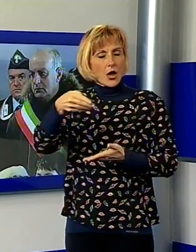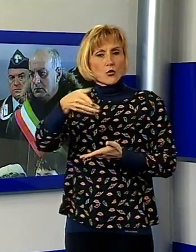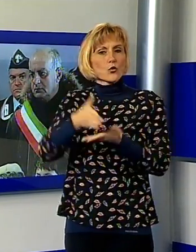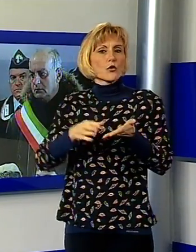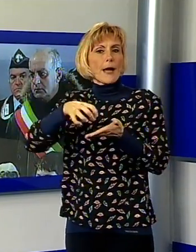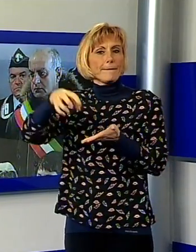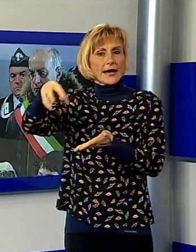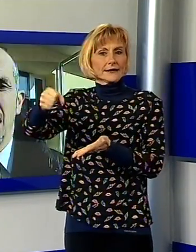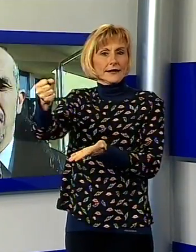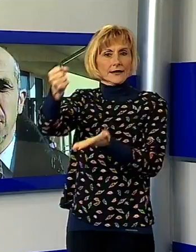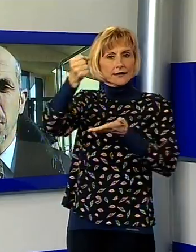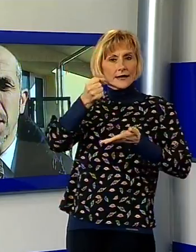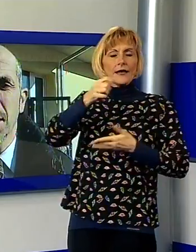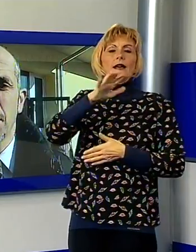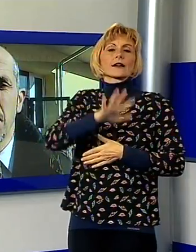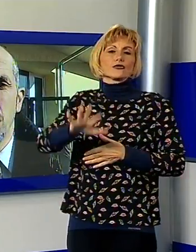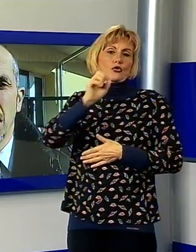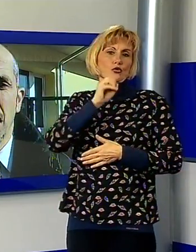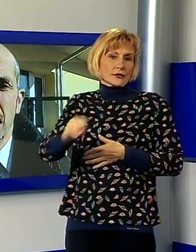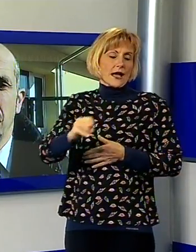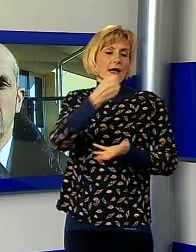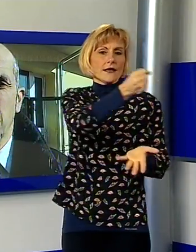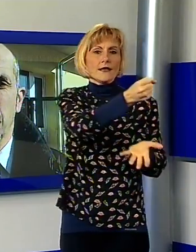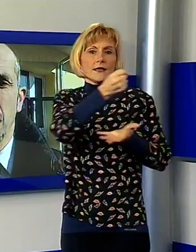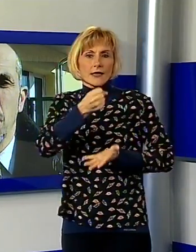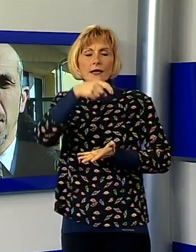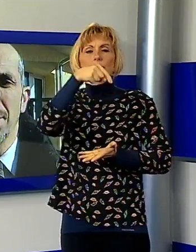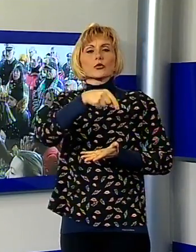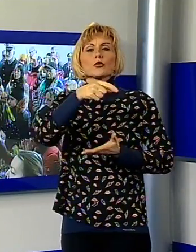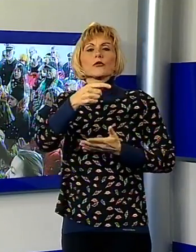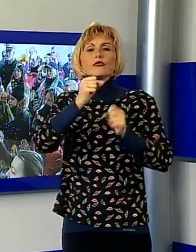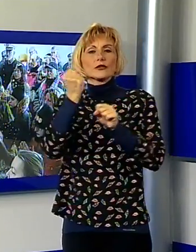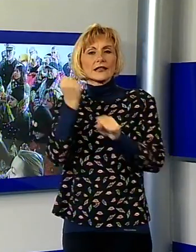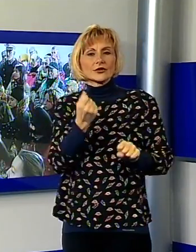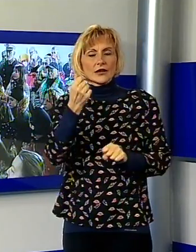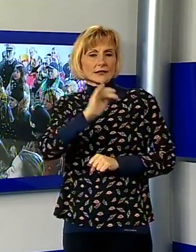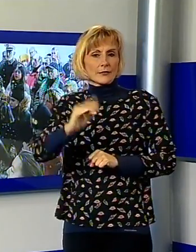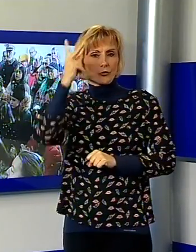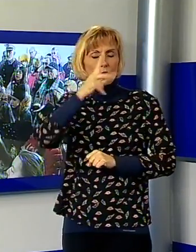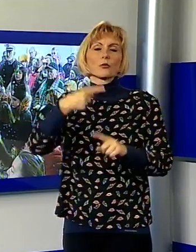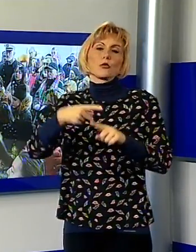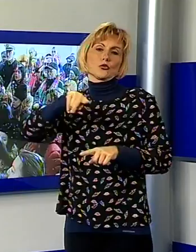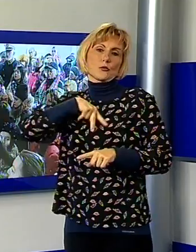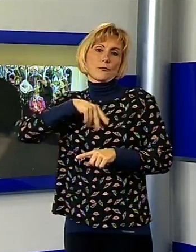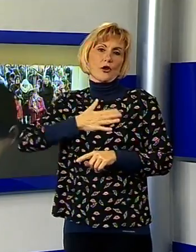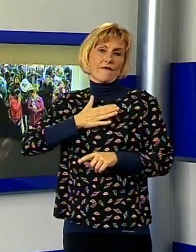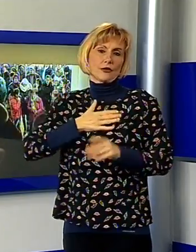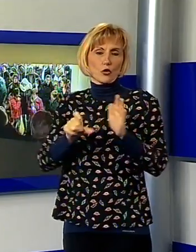buona parte della fondazione Cassa e Sparmi Lucca e fondi propri del Comune. I lavori per la nuova scuola sono stati condotti dall